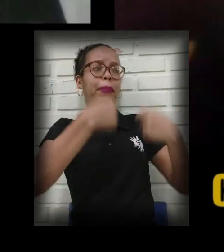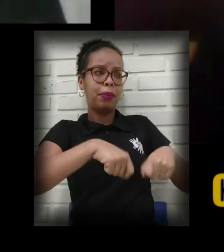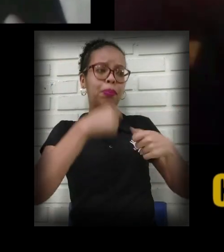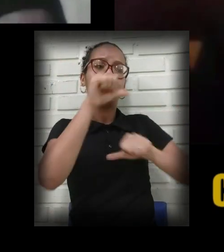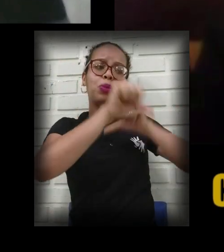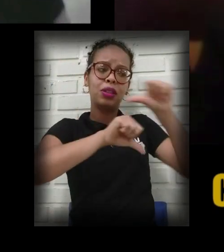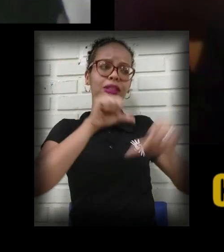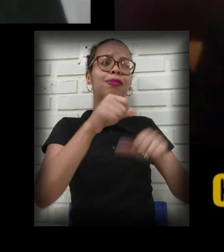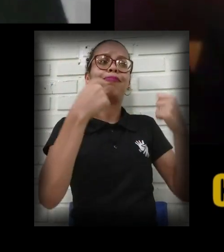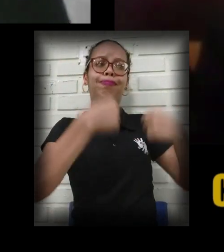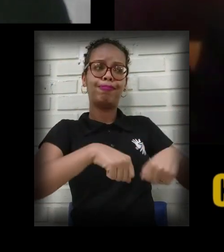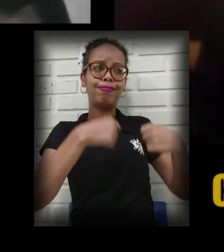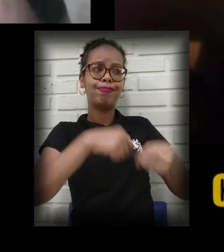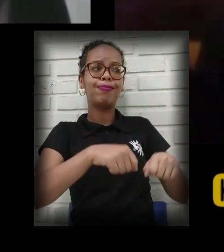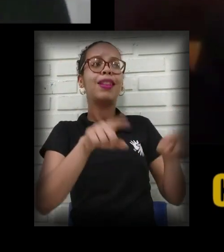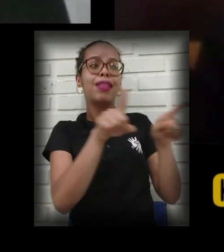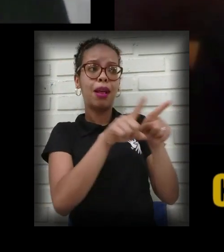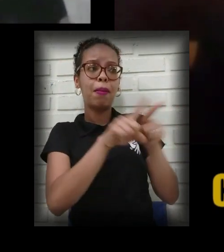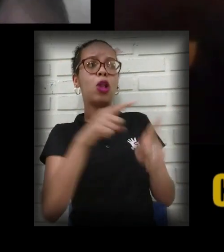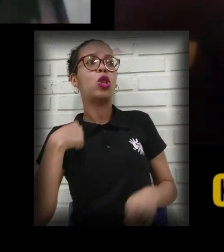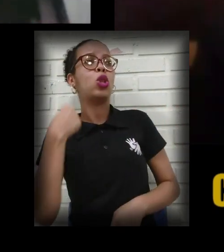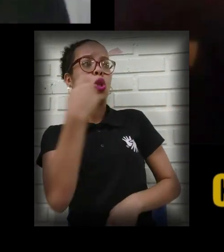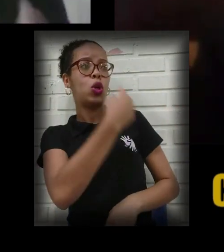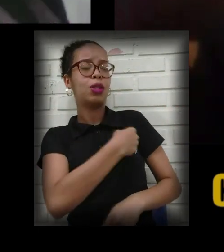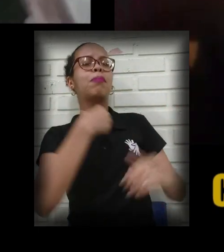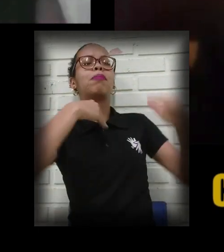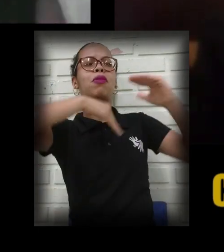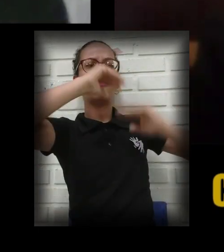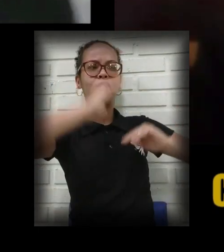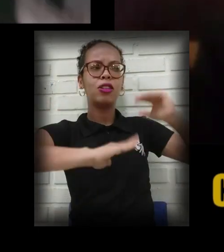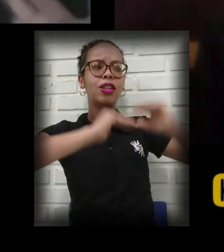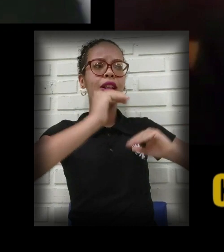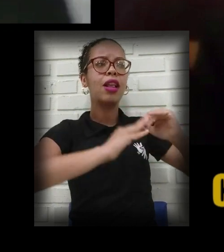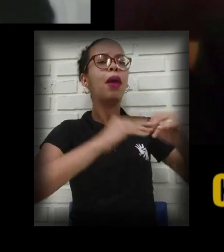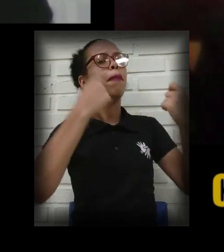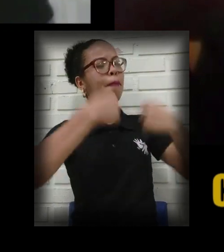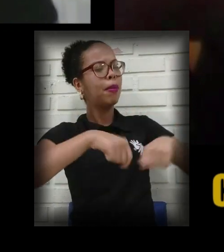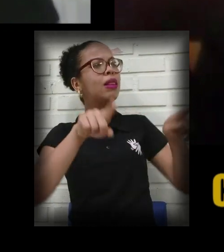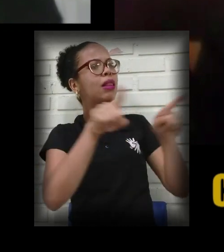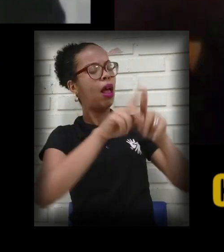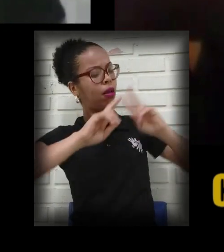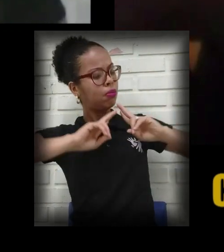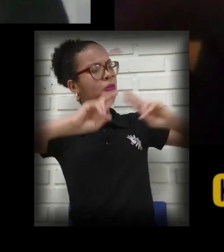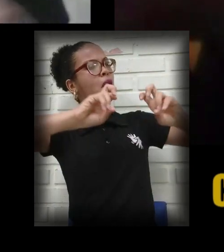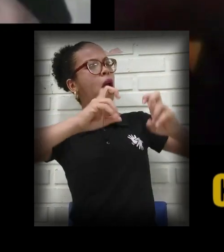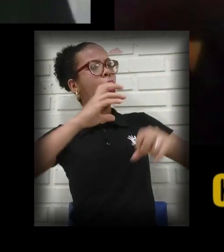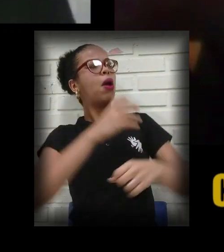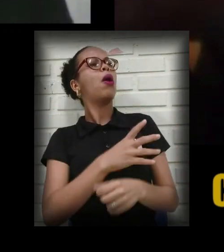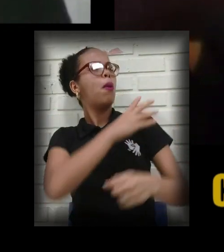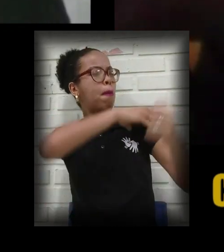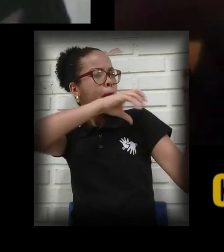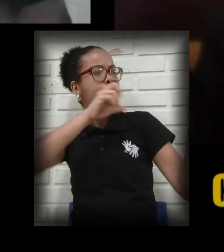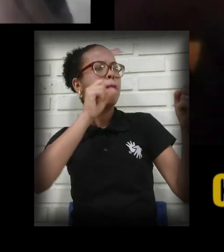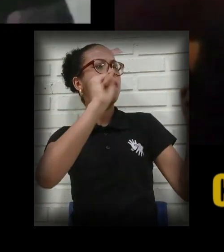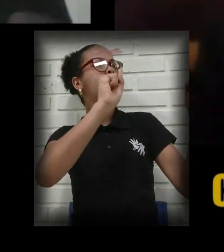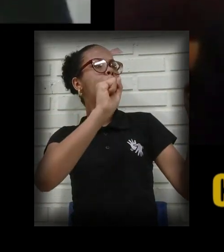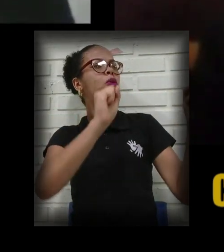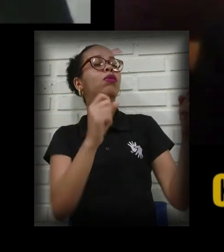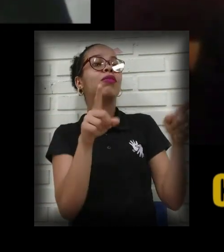nós também somos profissionais e nós também precisamos desse reconhecimento, desse empoderamento, que ainda estamos começando a